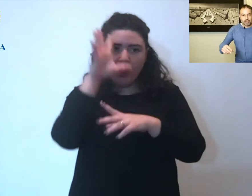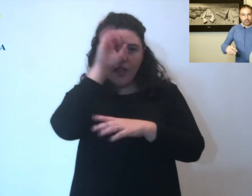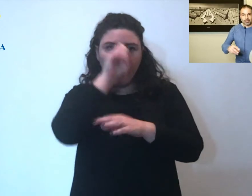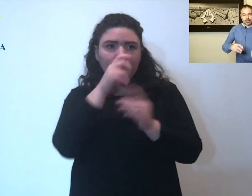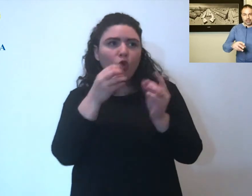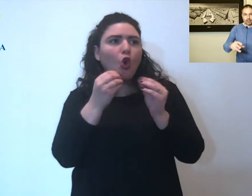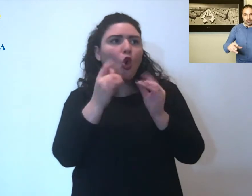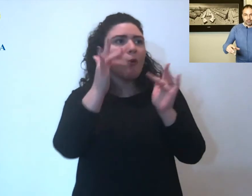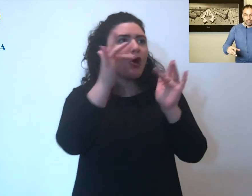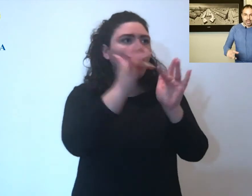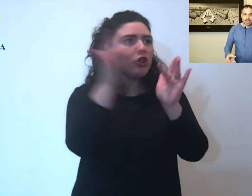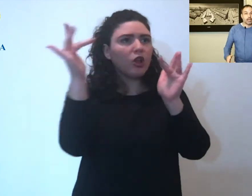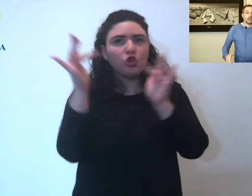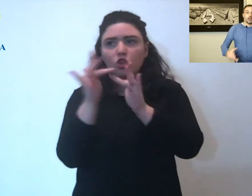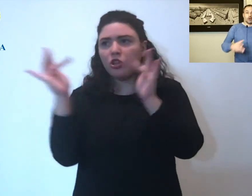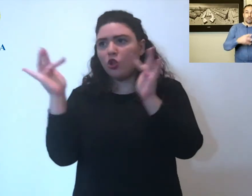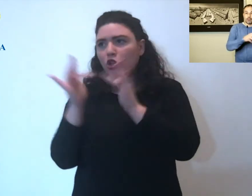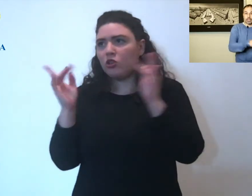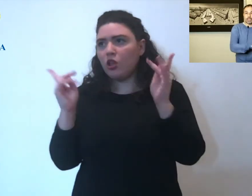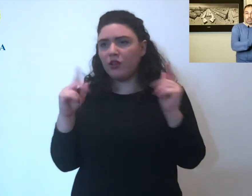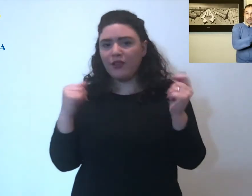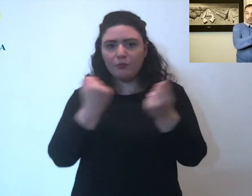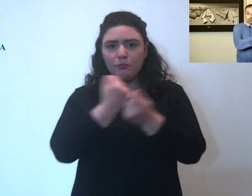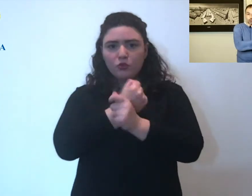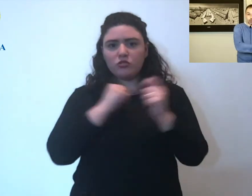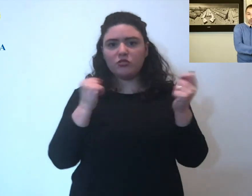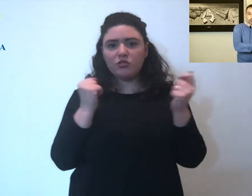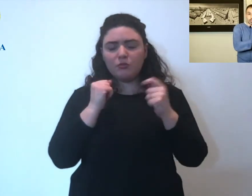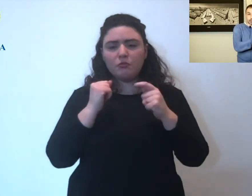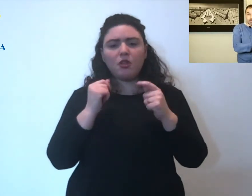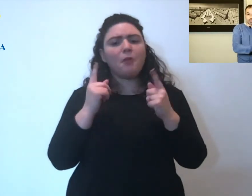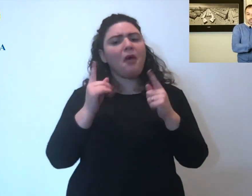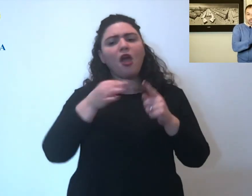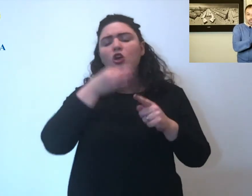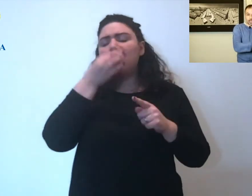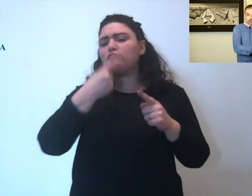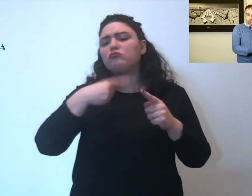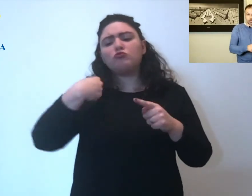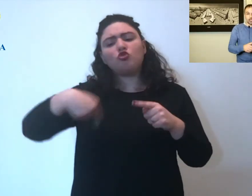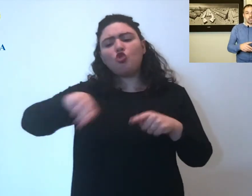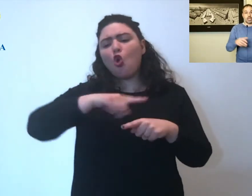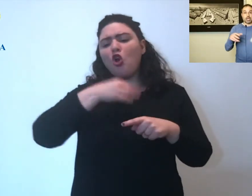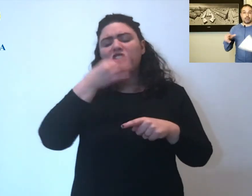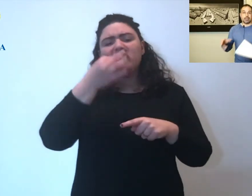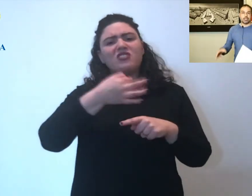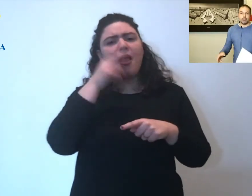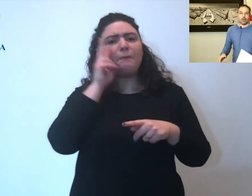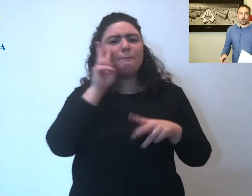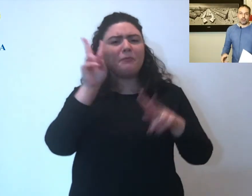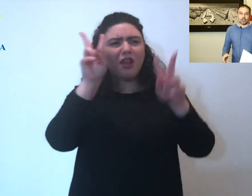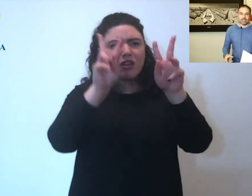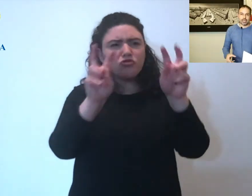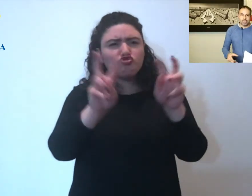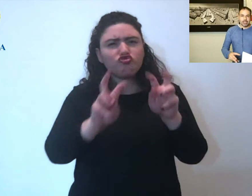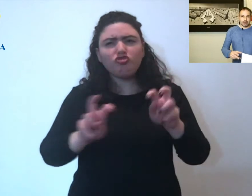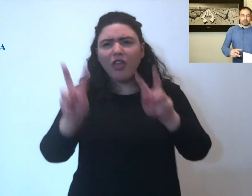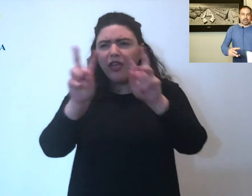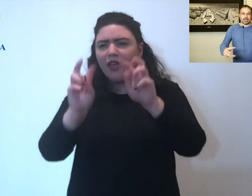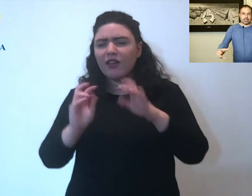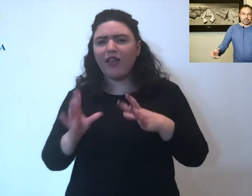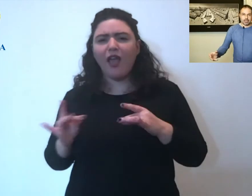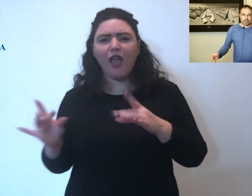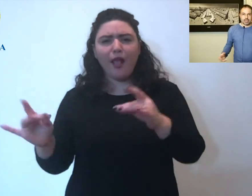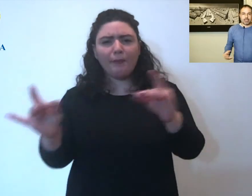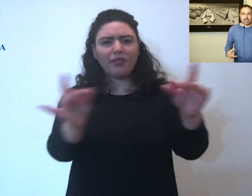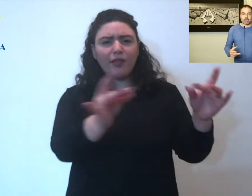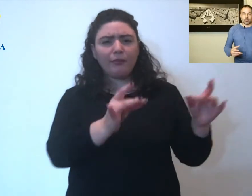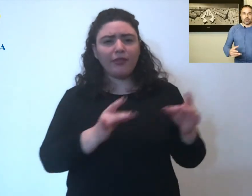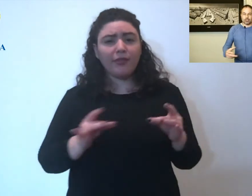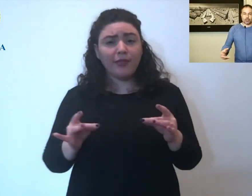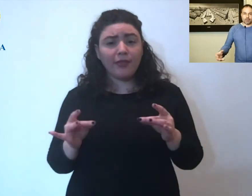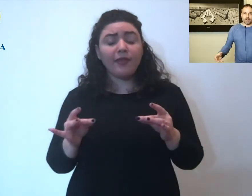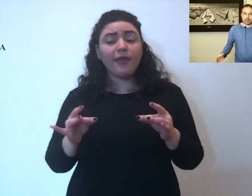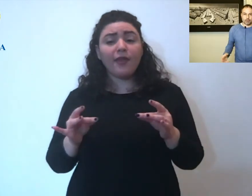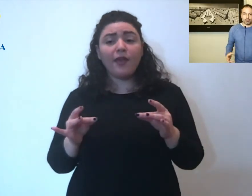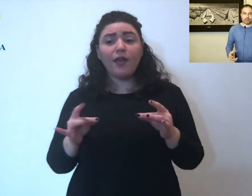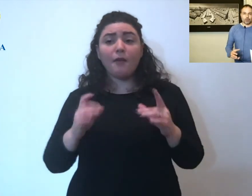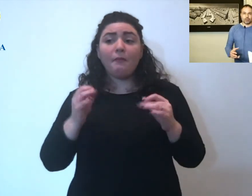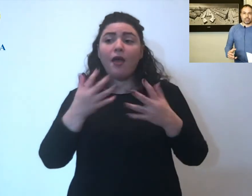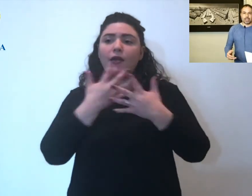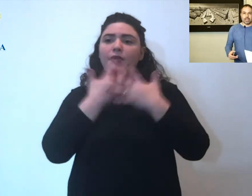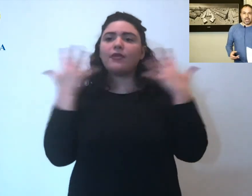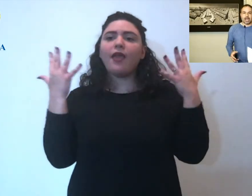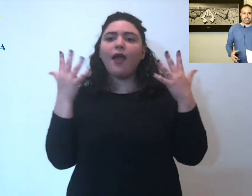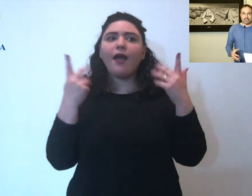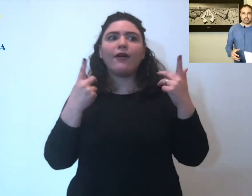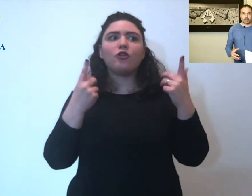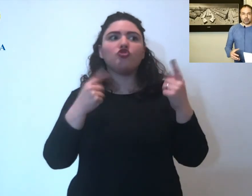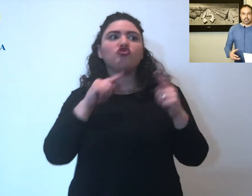più difficile da andare a identificare ovviamente non si sono mai smesse le indagini epidemiologiche ma è chiaro che ci trovavamo